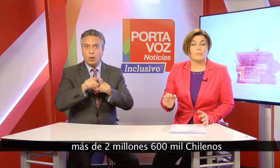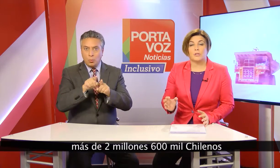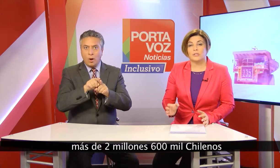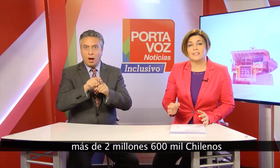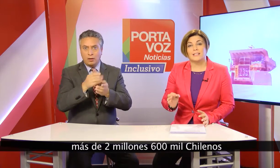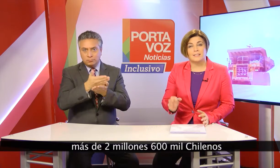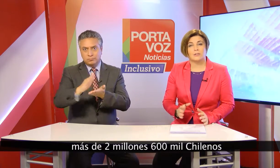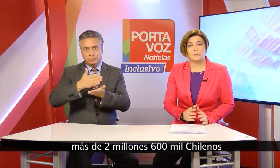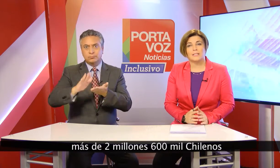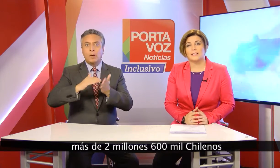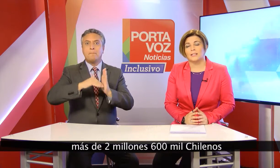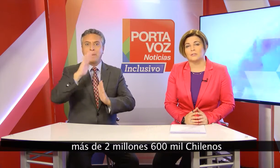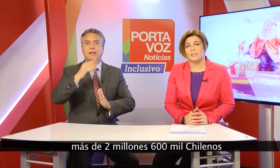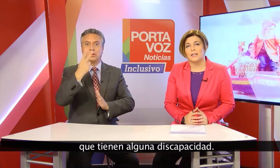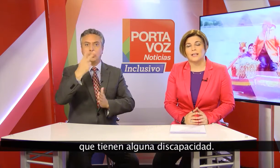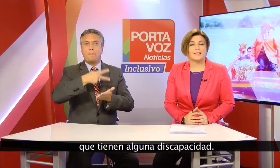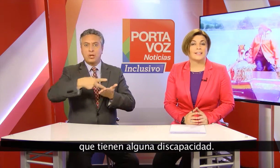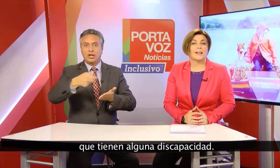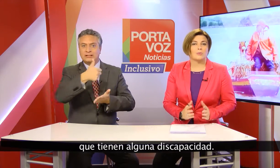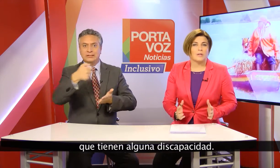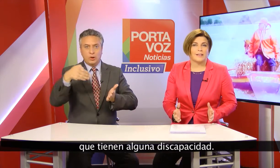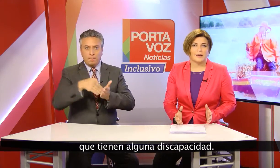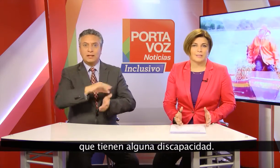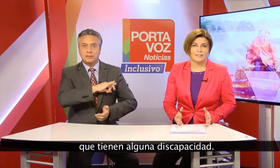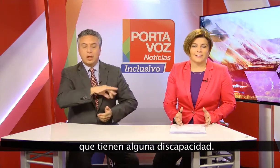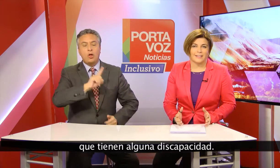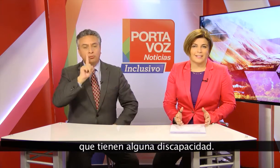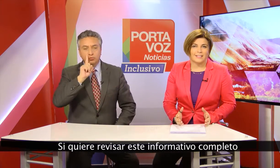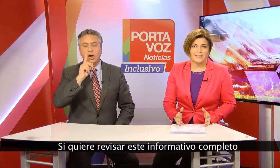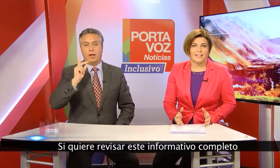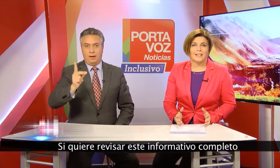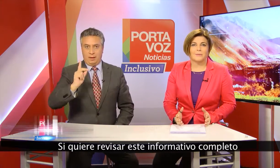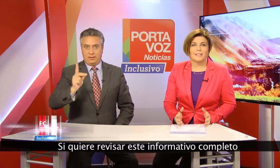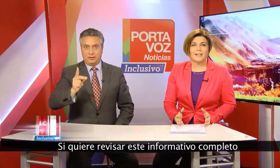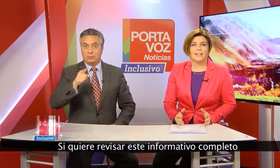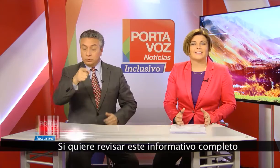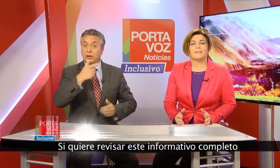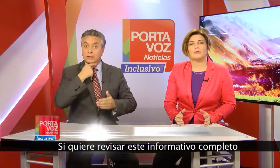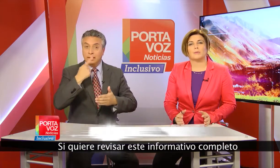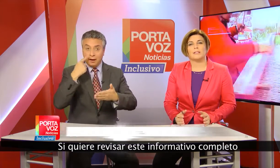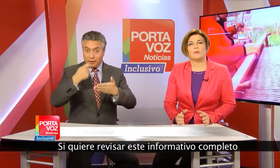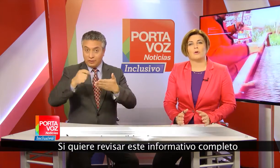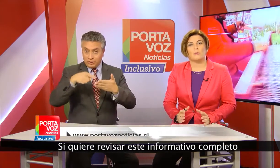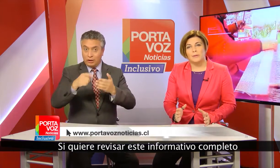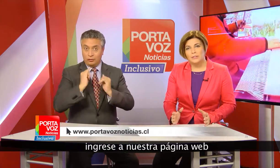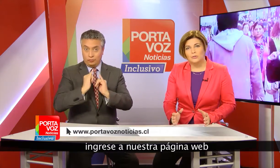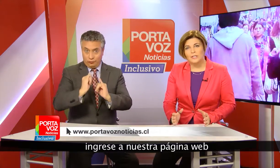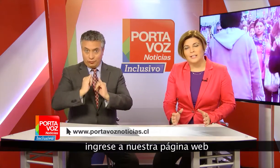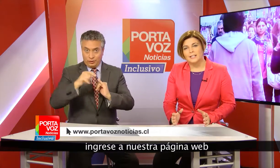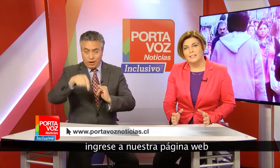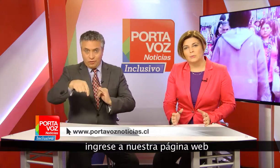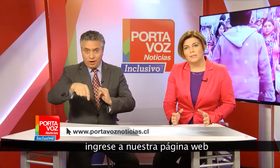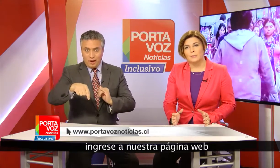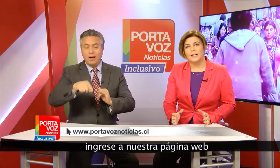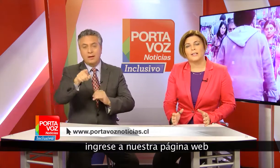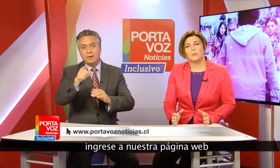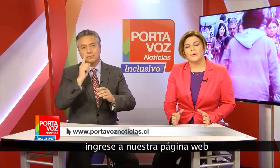.600.000 chilenos que tienen alguna discapacidad. Si quiere revisar este informativo completo ingrese a nuestra página web